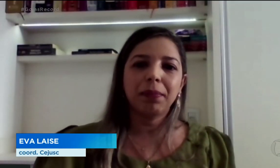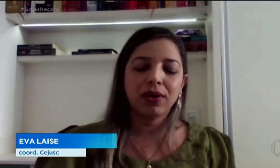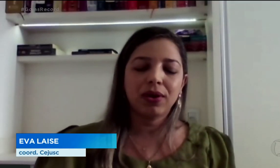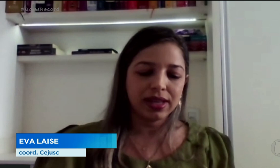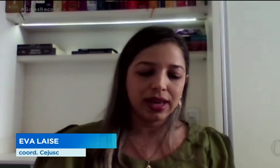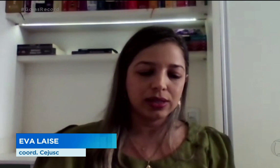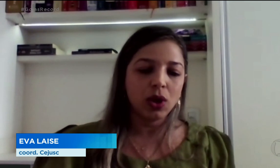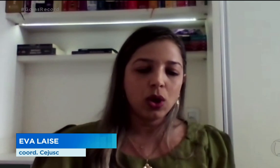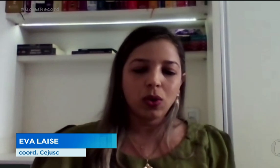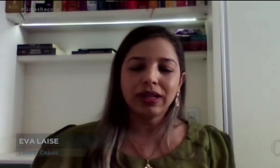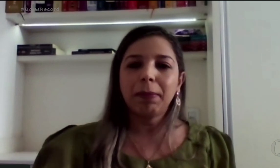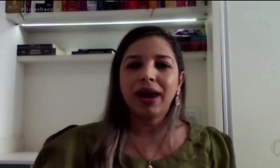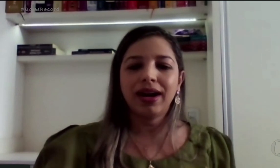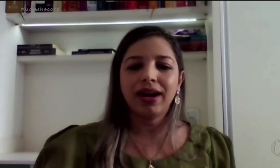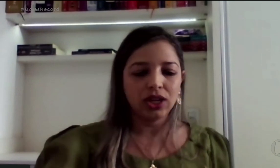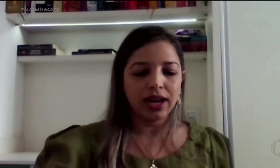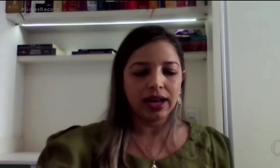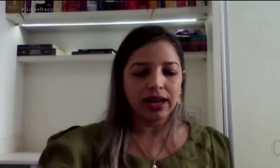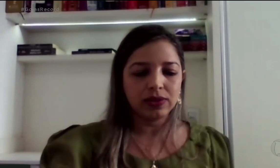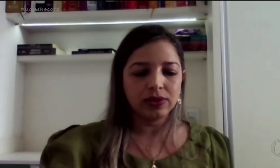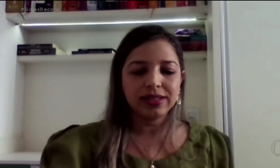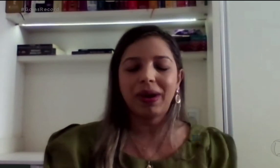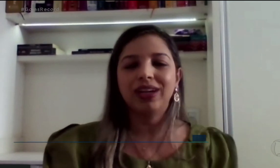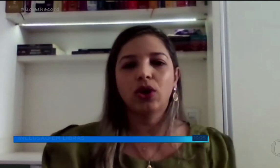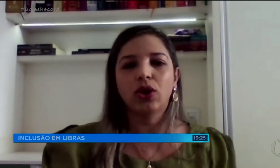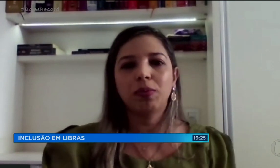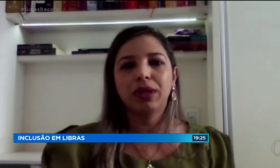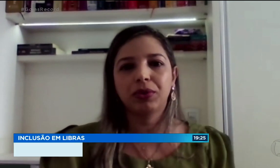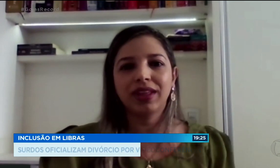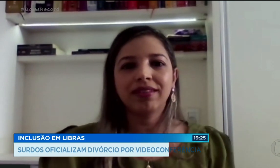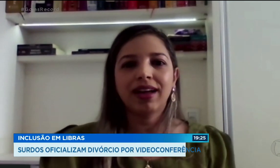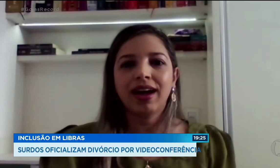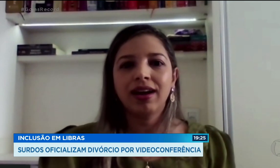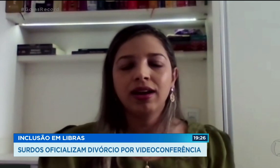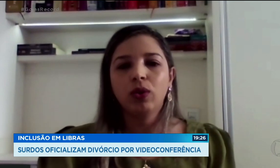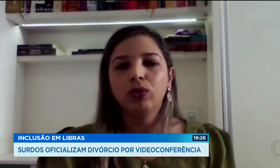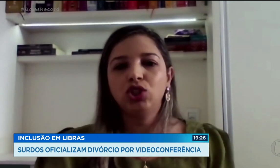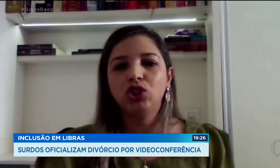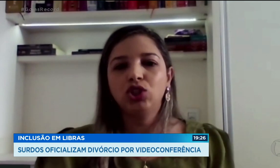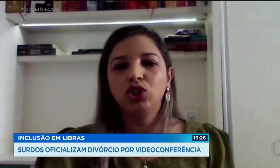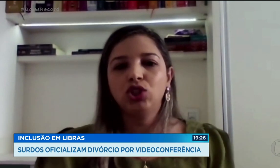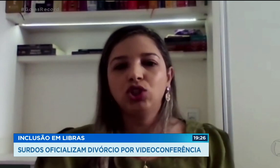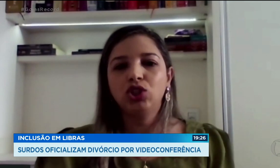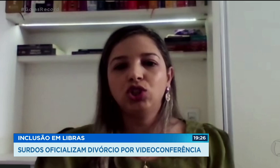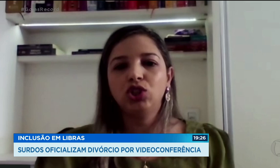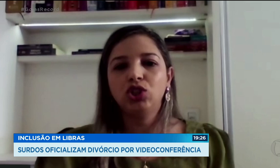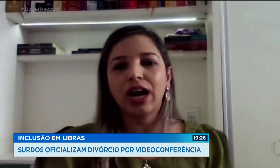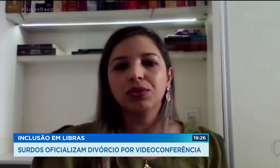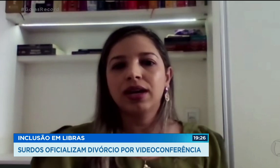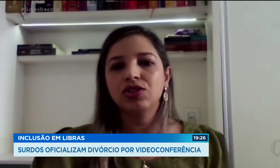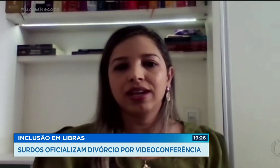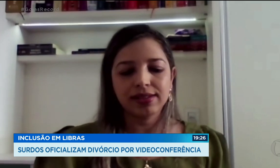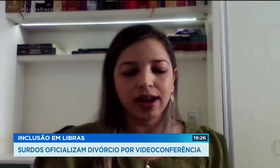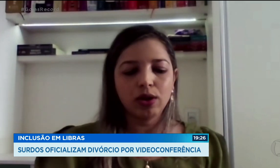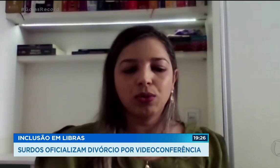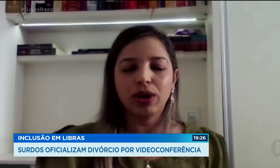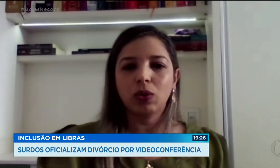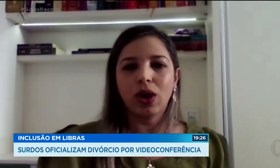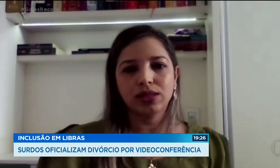-processo. Quando a parte, às vezes a parte opta por tentar o diálogo antes de ingressar com a ação